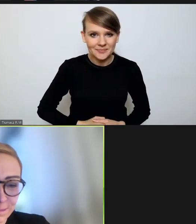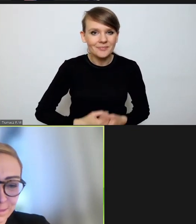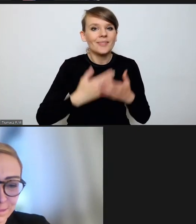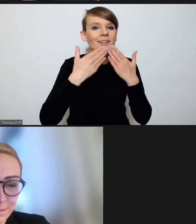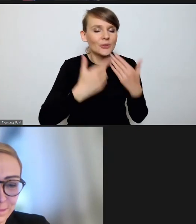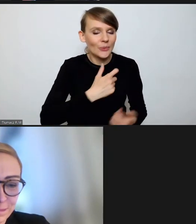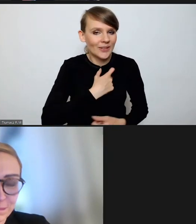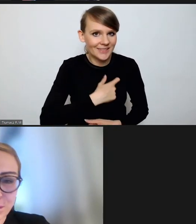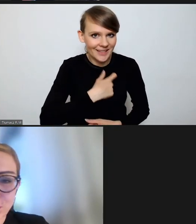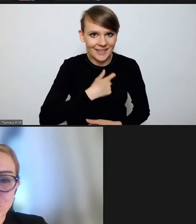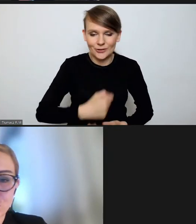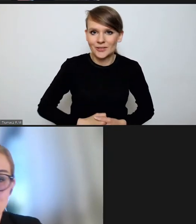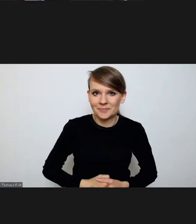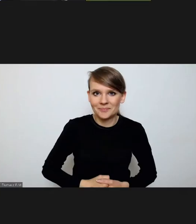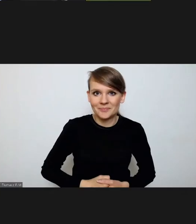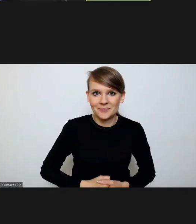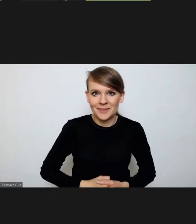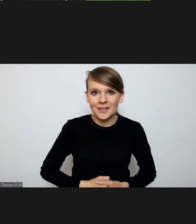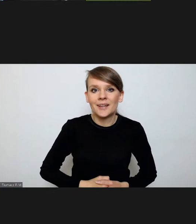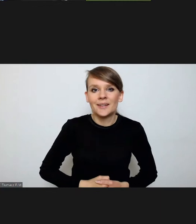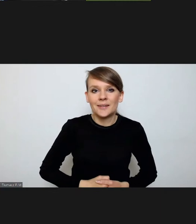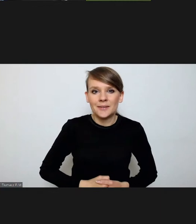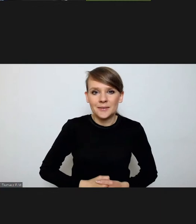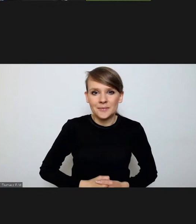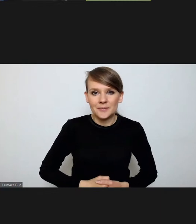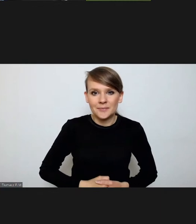Dziękuję serdecznie. Drodzy Państwo, zrobimy to tak, jak